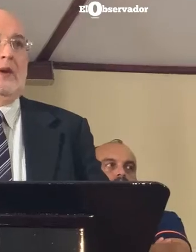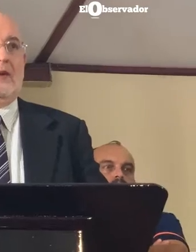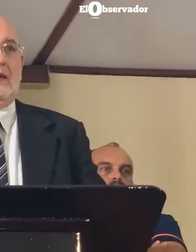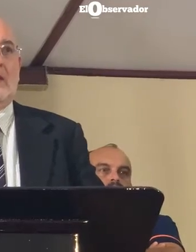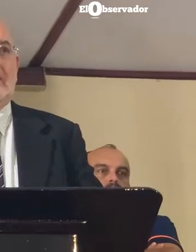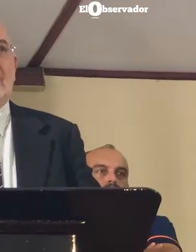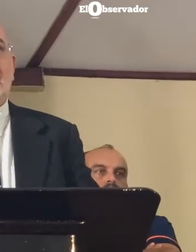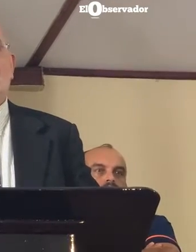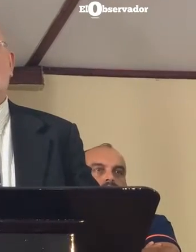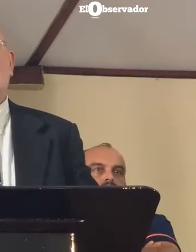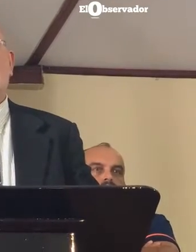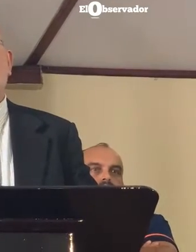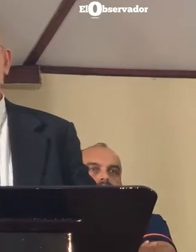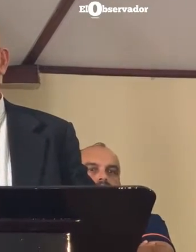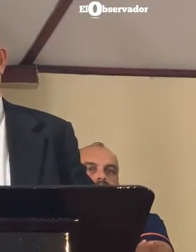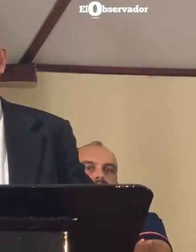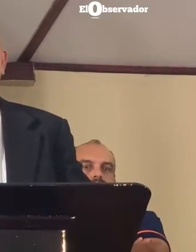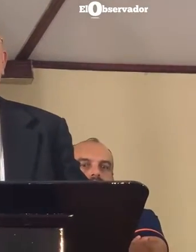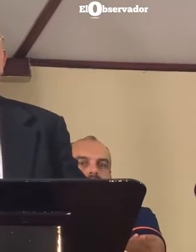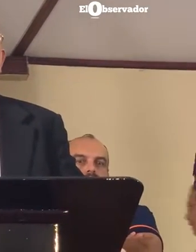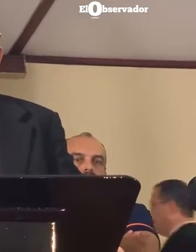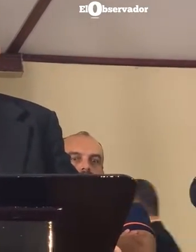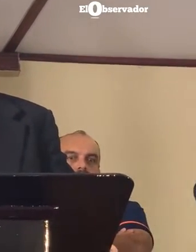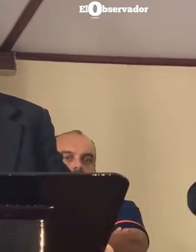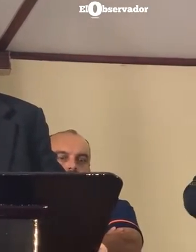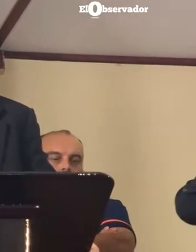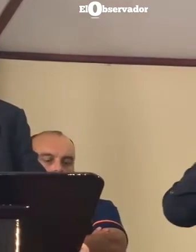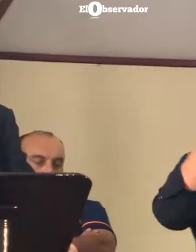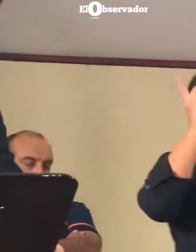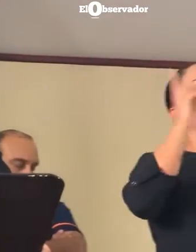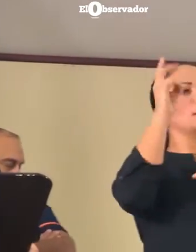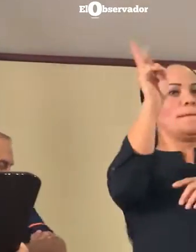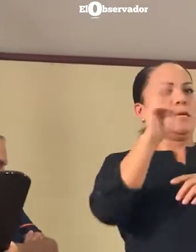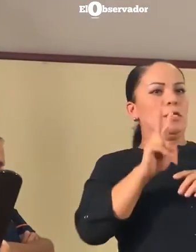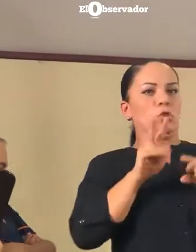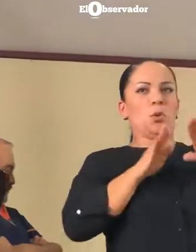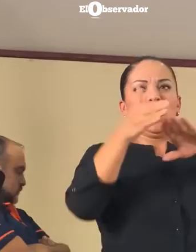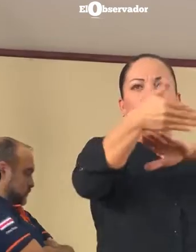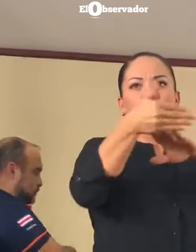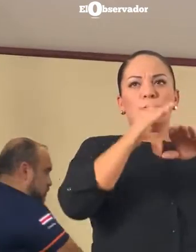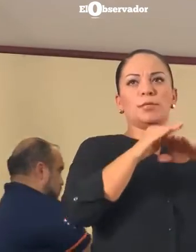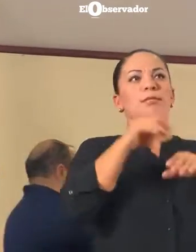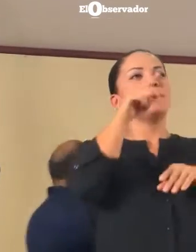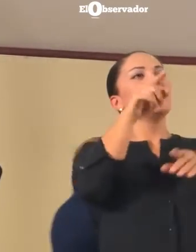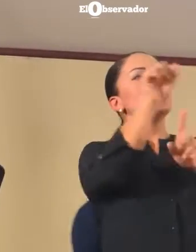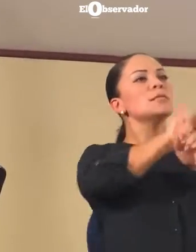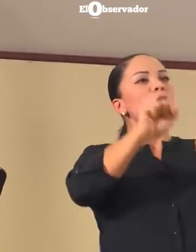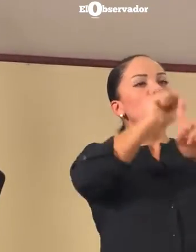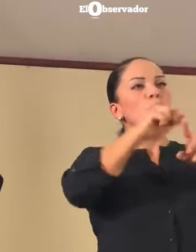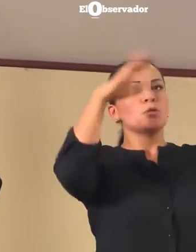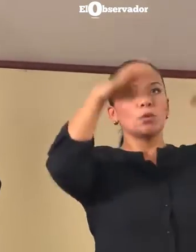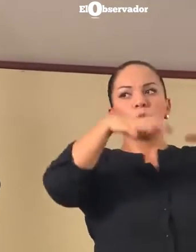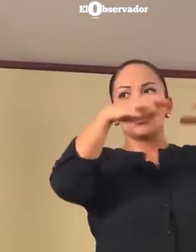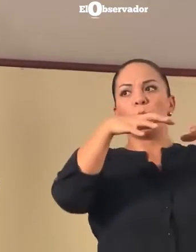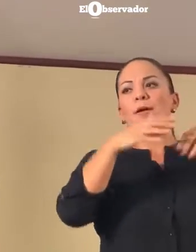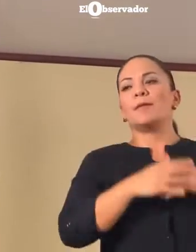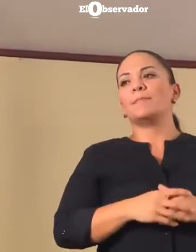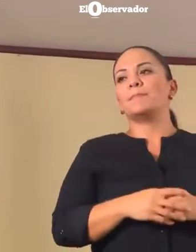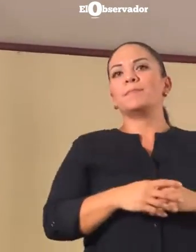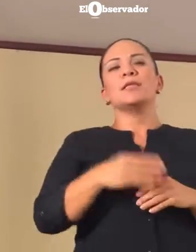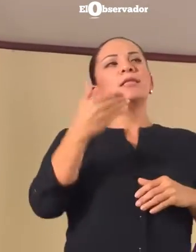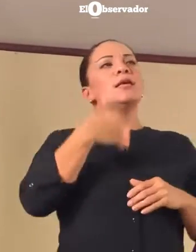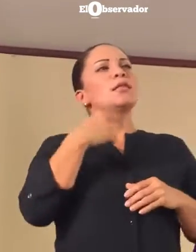que se encuentra actualmente frente a las costas de Venezuela. Esta depresión tropical tiene una